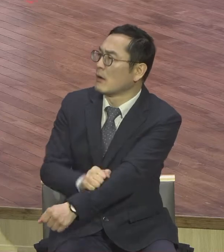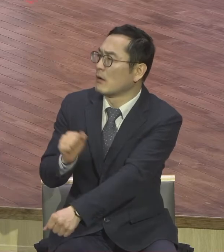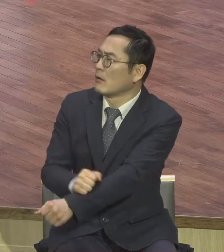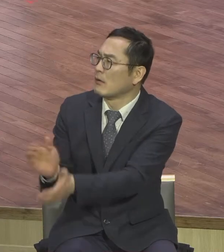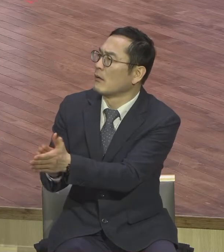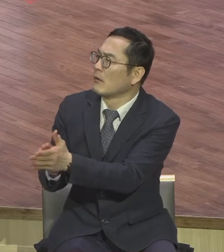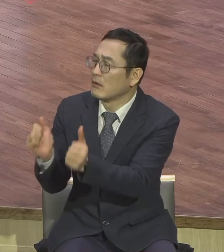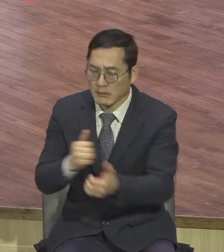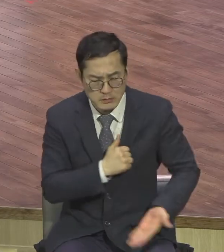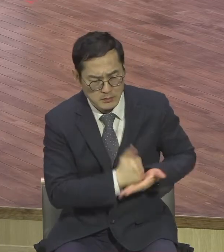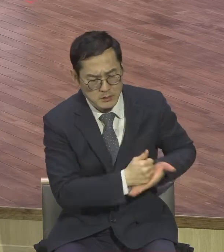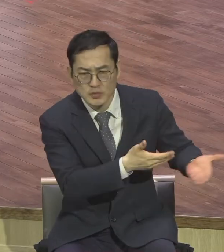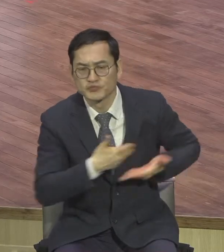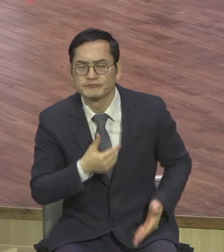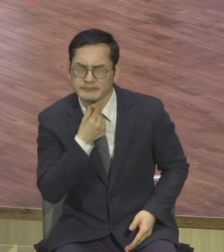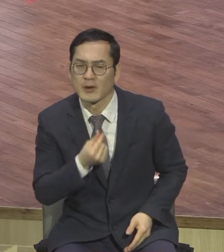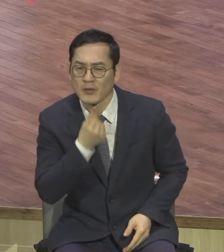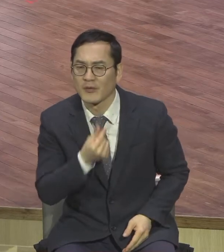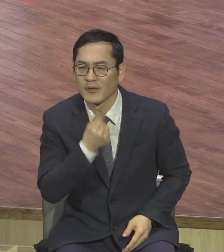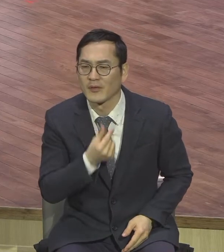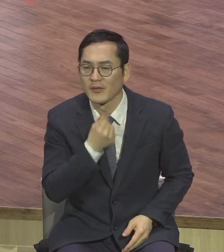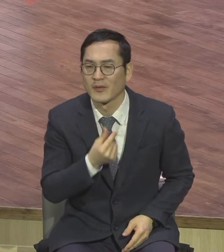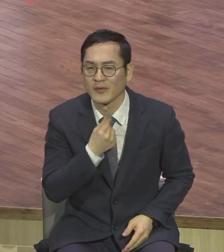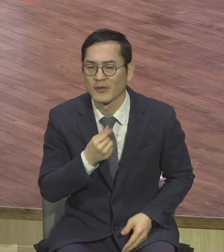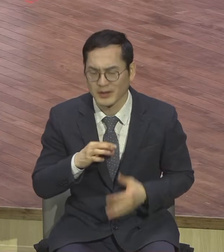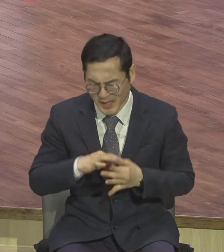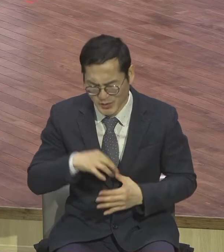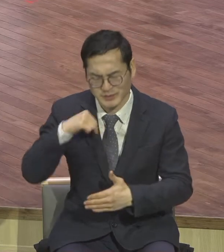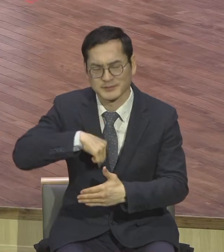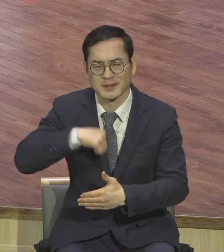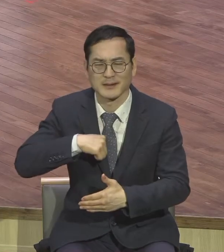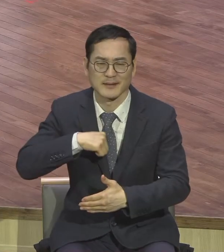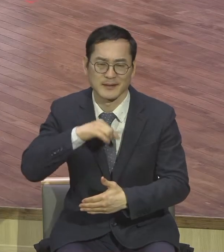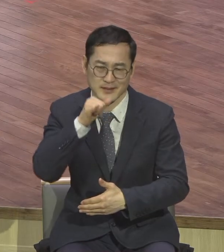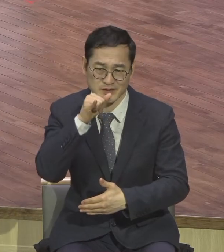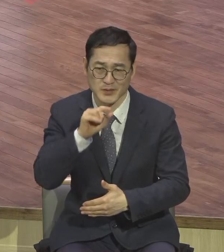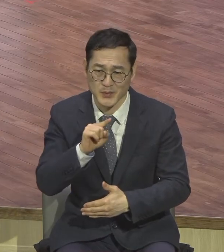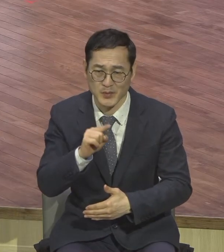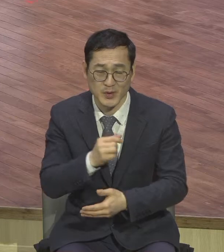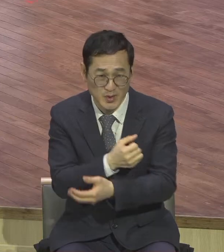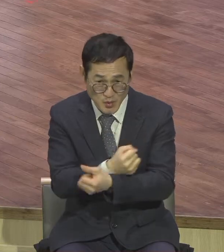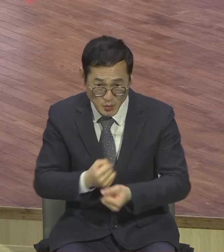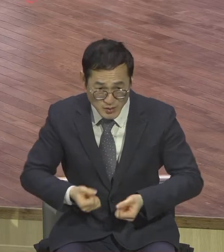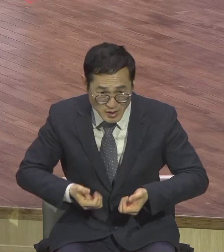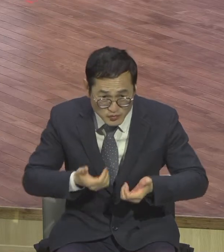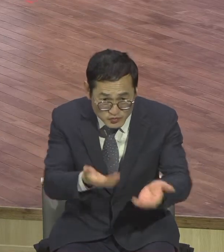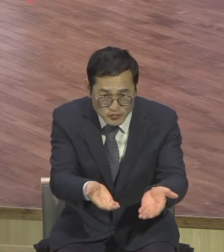있다. 그만큼 용서한다는 것은 쉽지 않습니다.